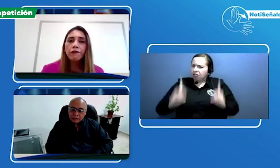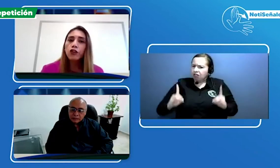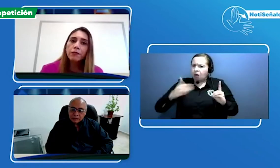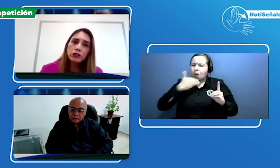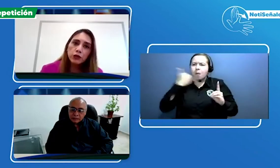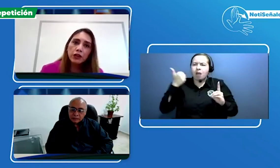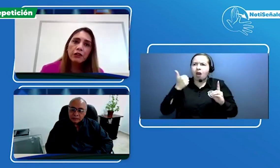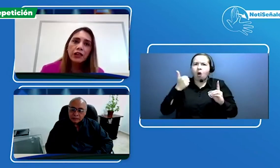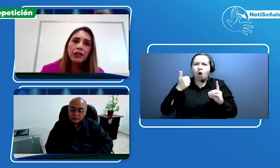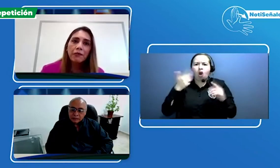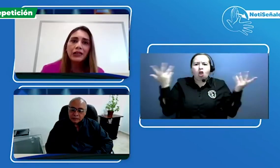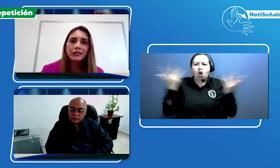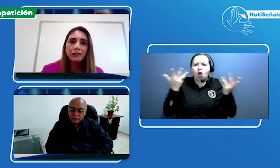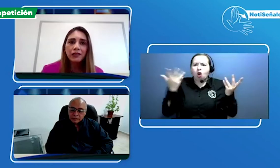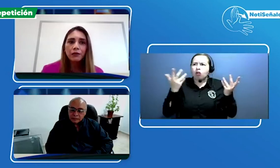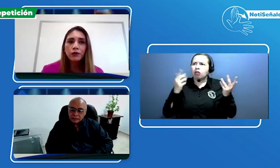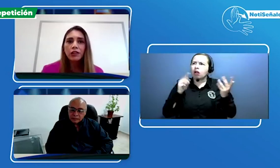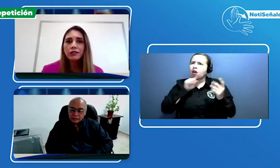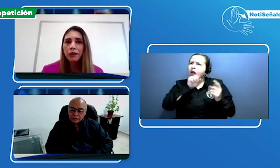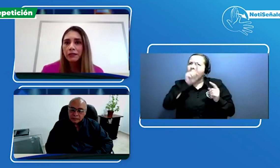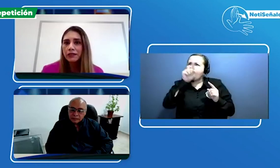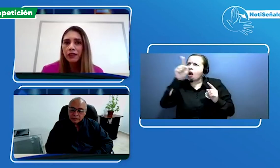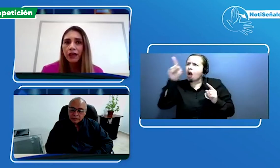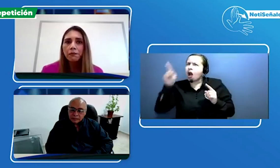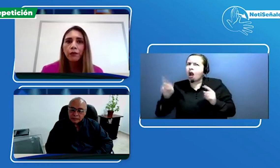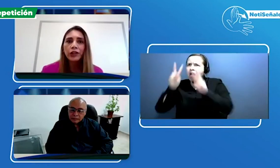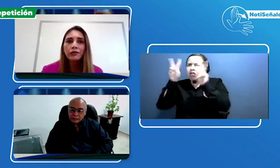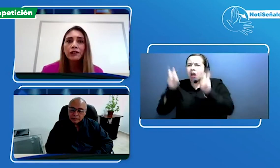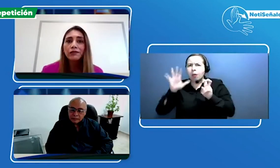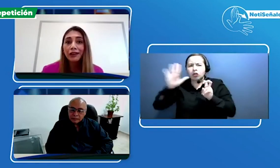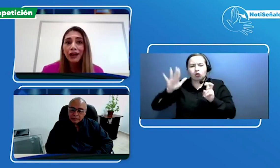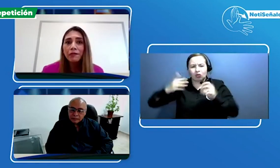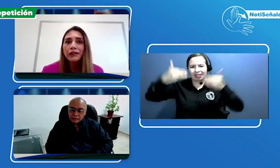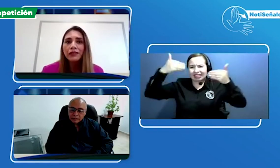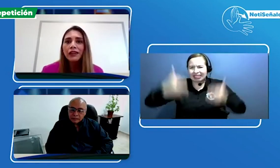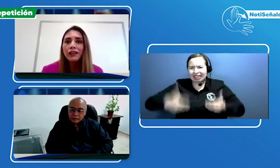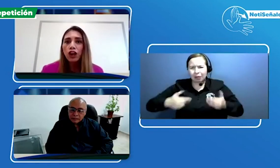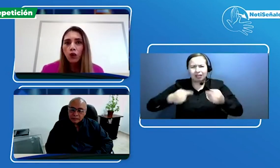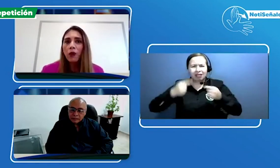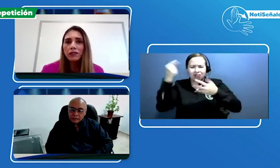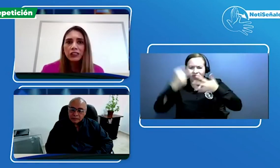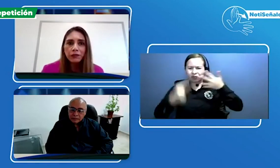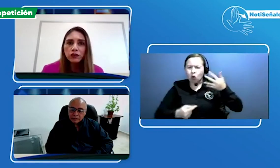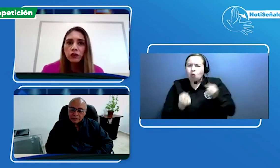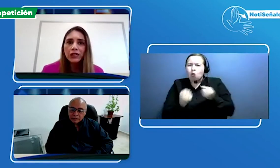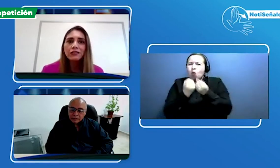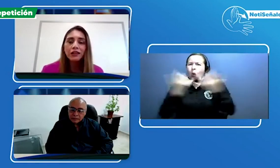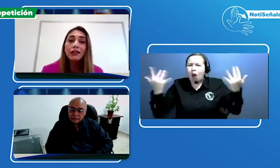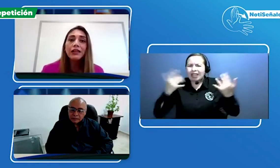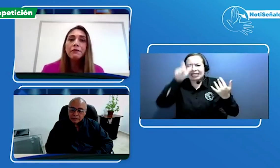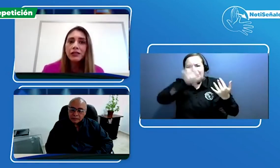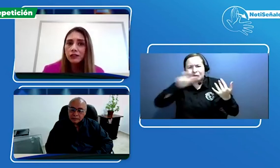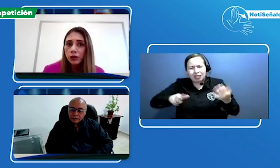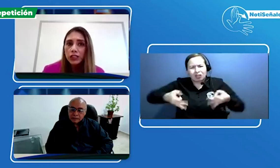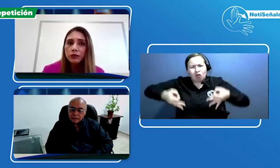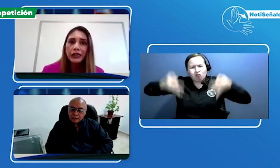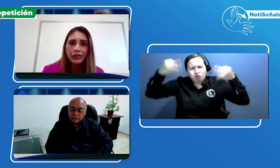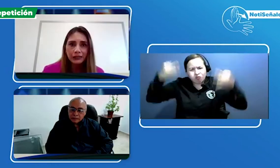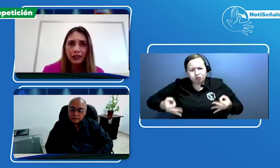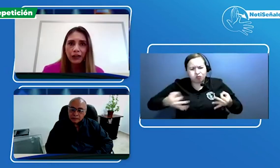información que había del país en términos de discapacidad y poder entender realmente cuántas personas tienen limitaciones para acceder